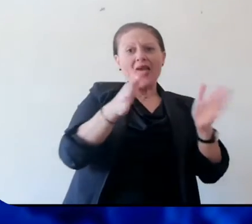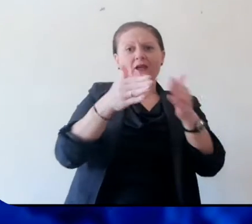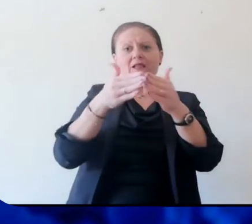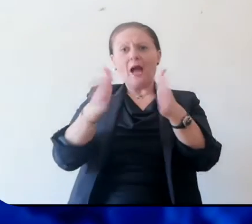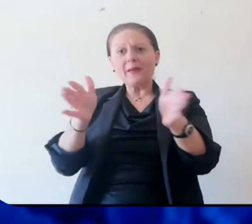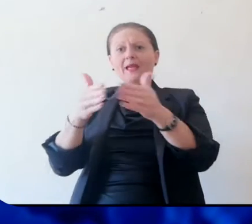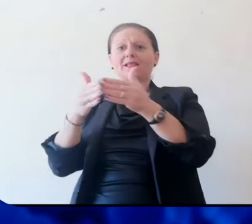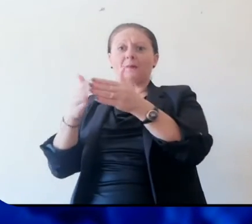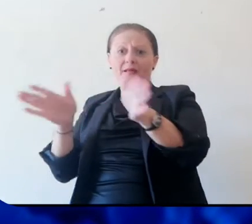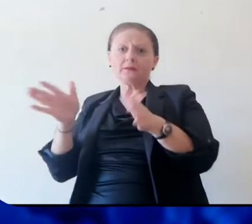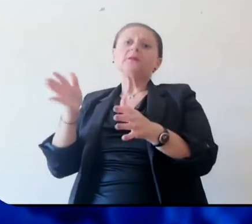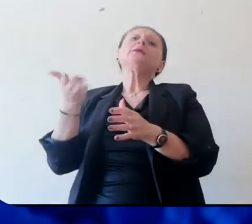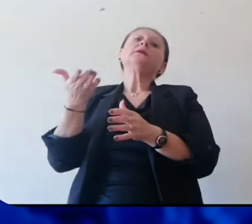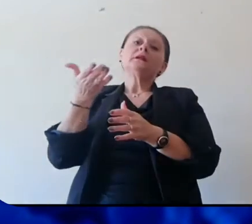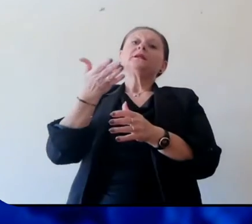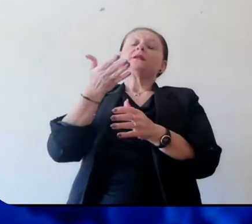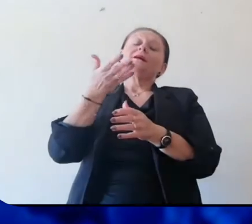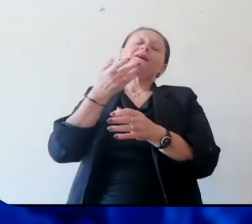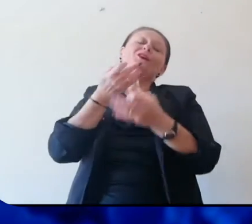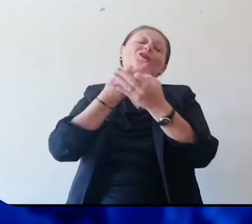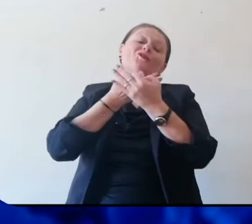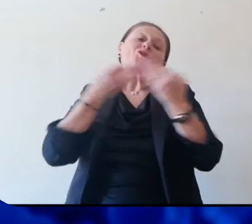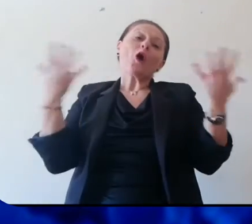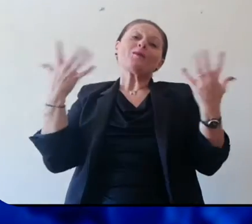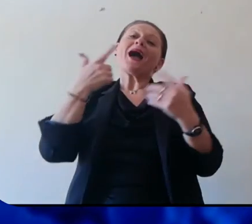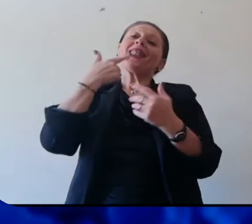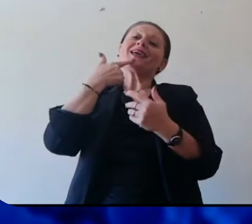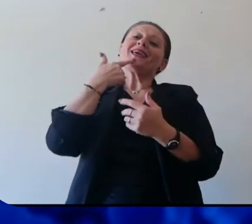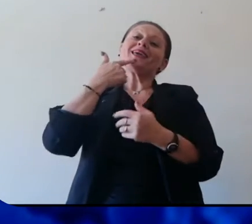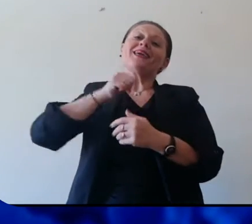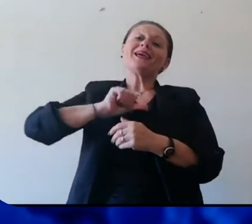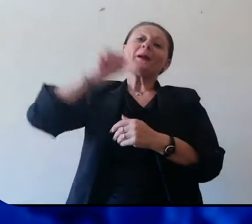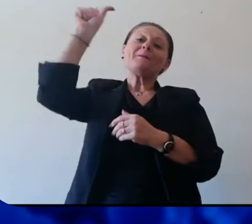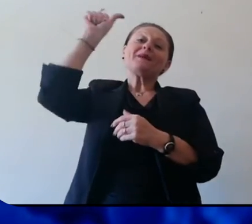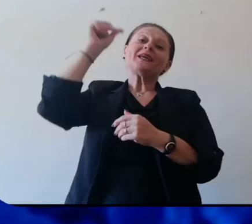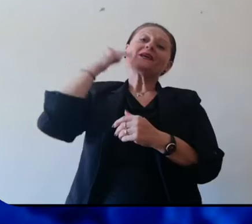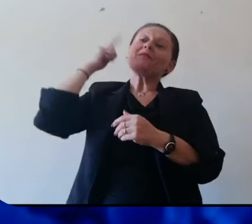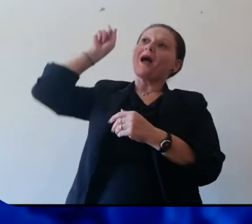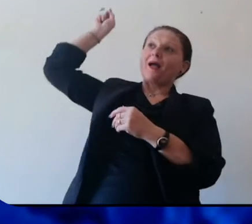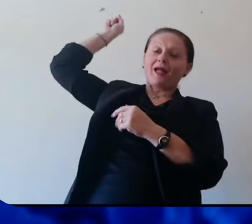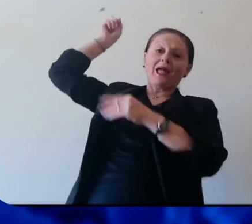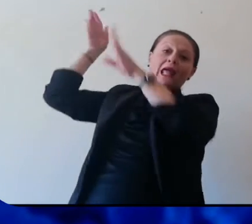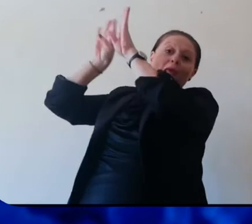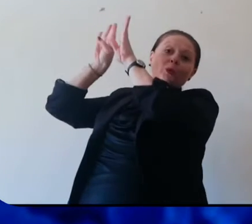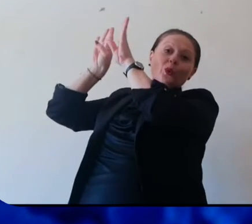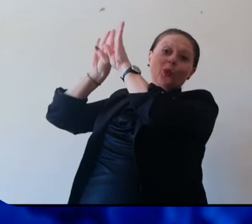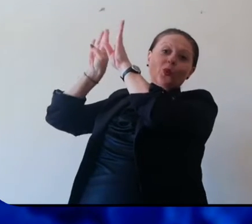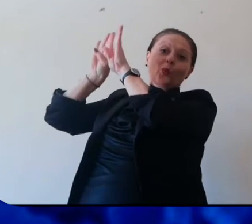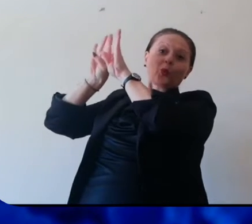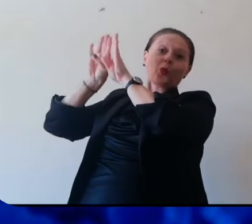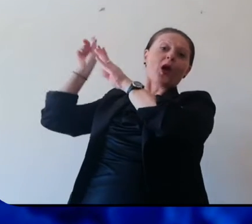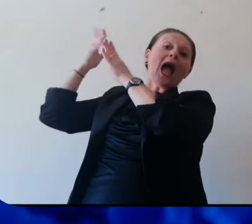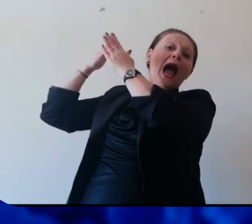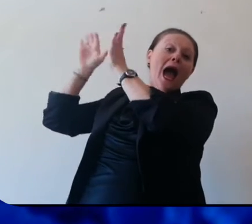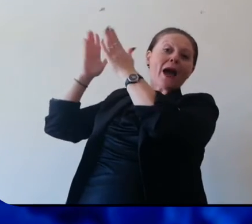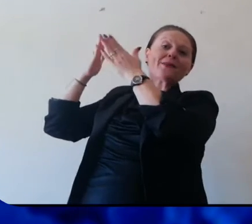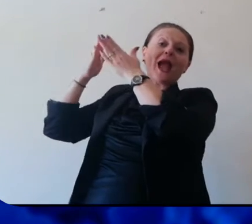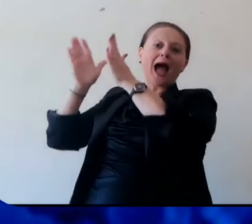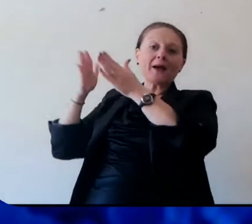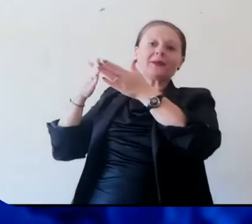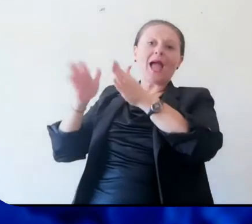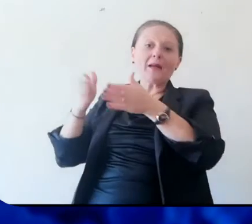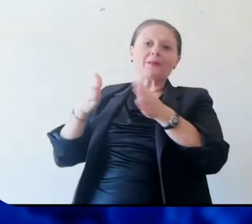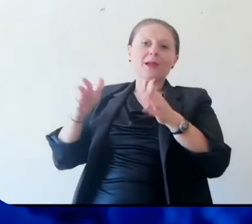questa riapertura potrà essere per zone, per fasce ed è chiaro che riapriranno magari prima proprio quelle zone e quei territori dove il